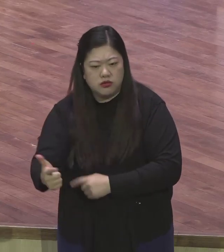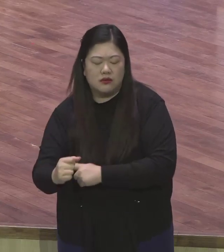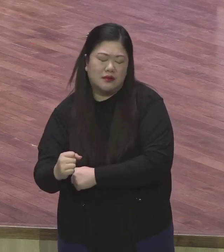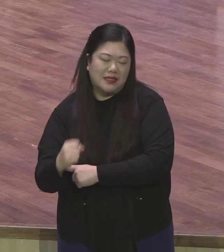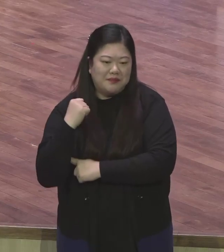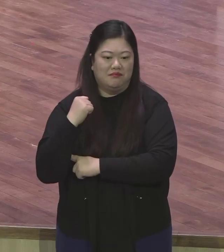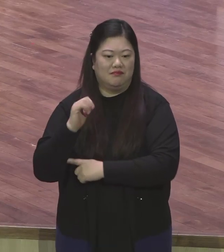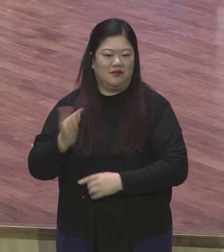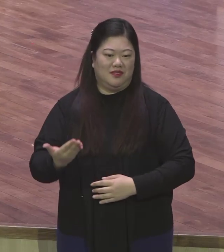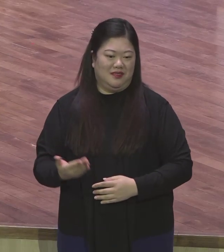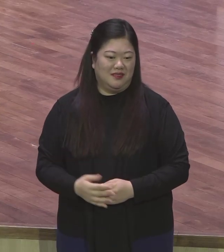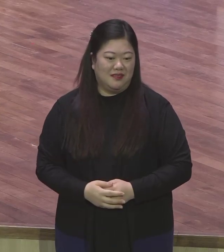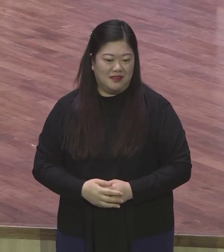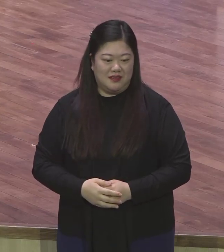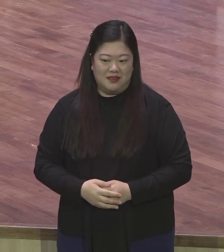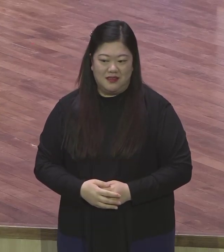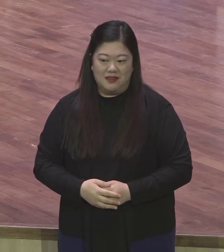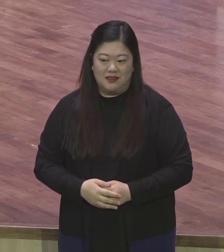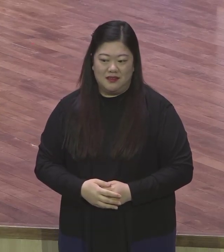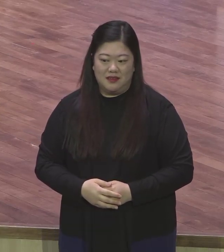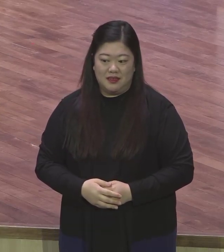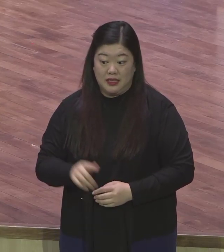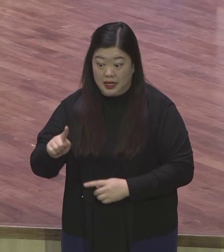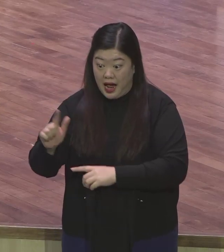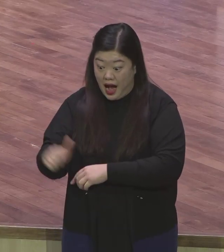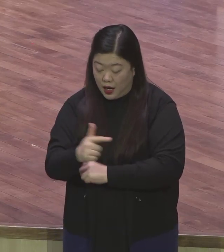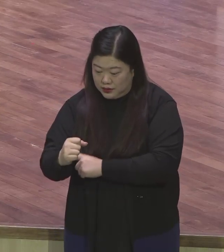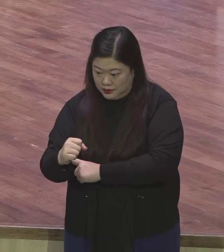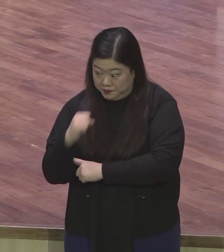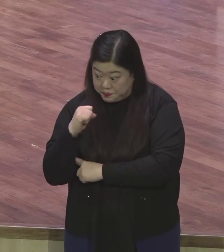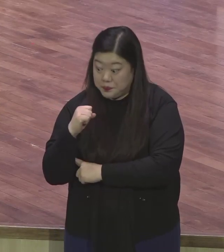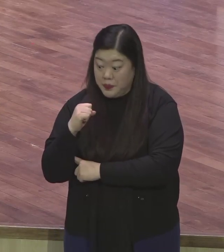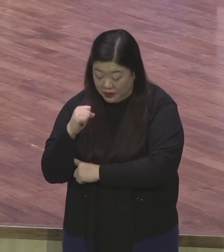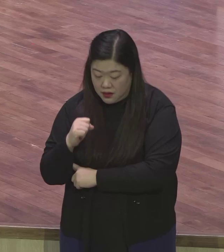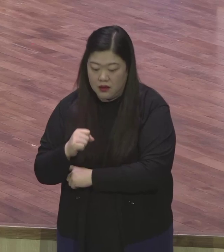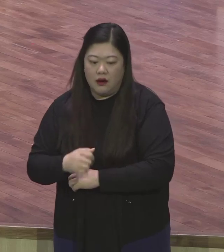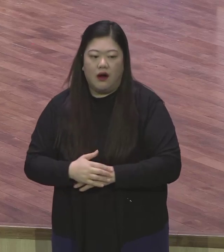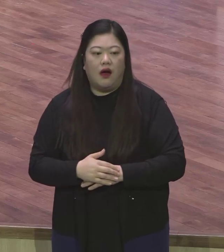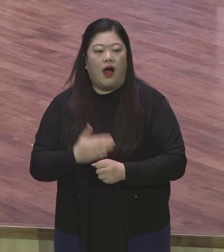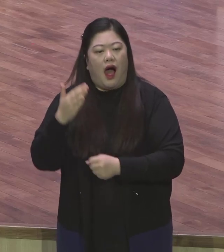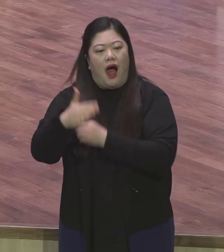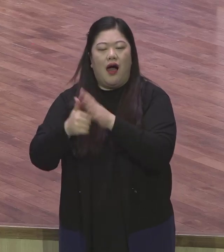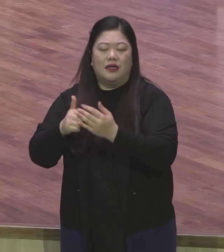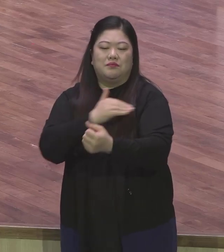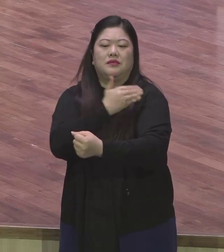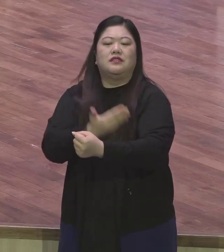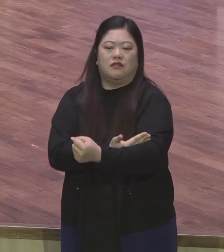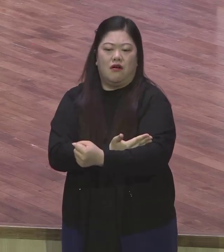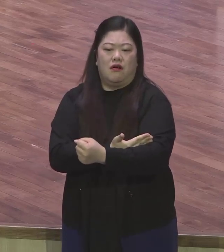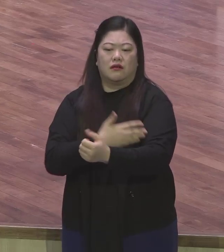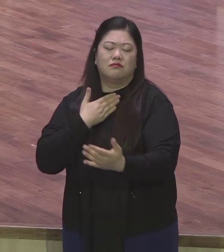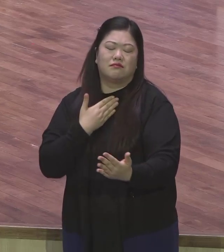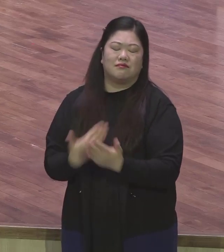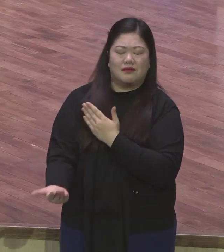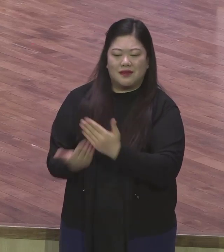주시고 이 말씀 속에 이 말씀 속에 큰 하나님의 능력이 솟아날 줄 믿으시기 바랍니다.